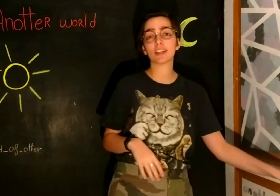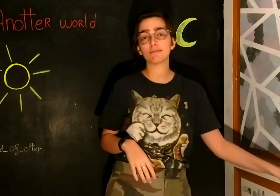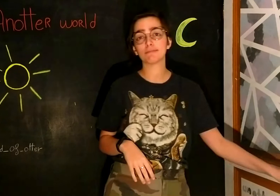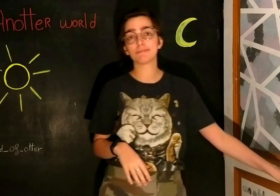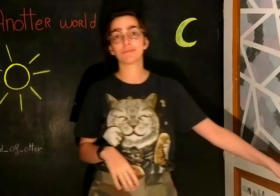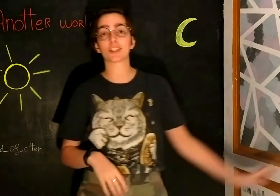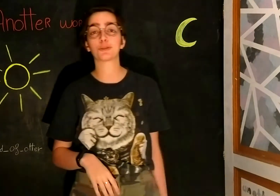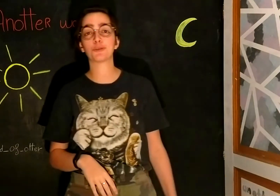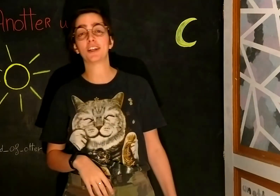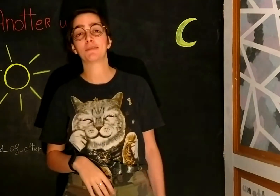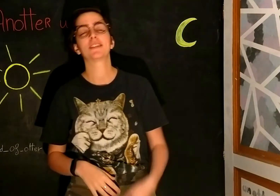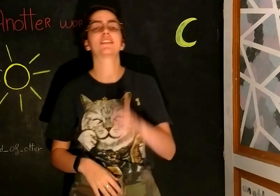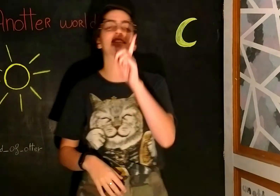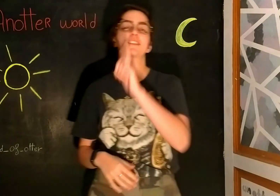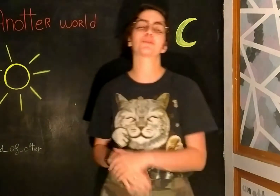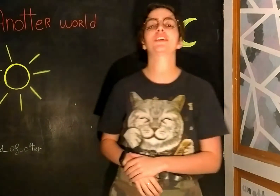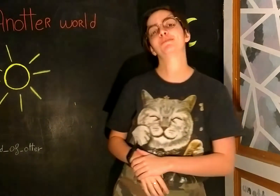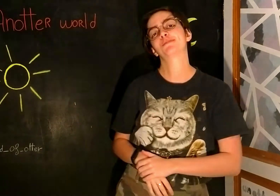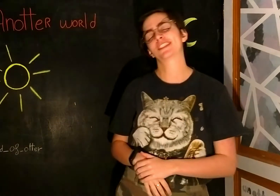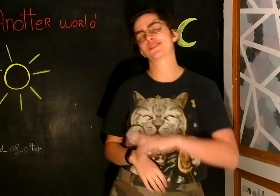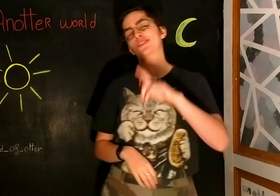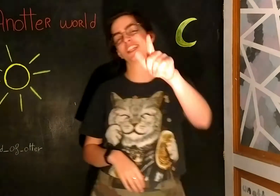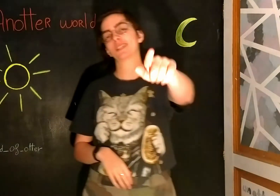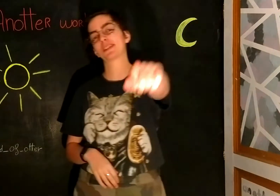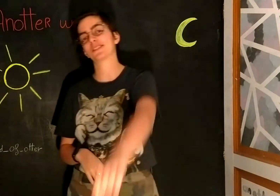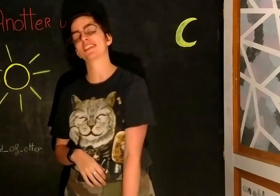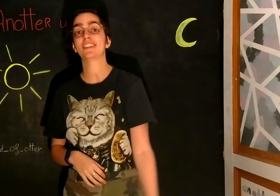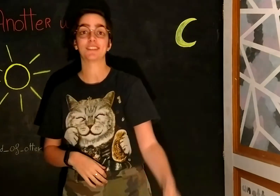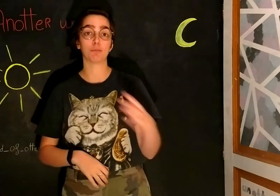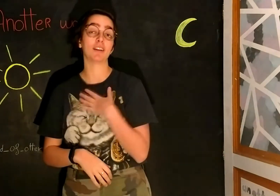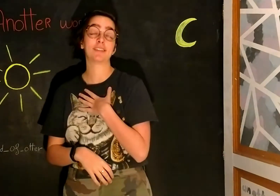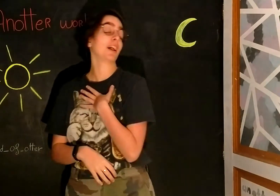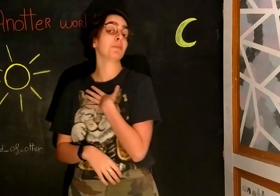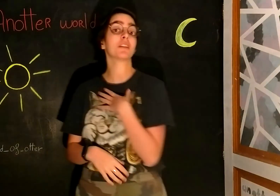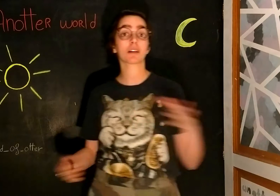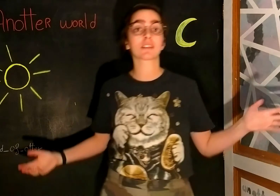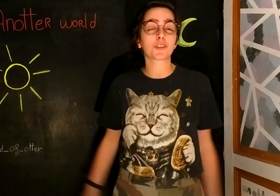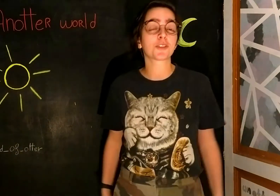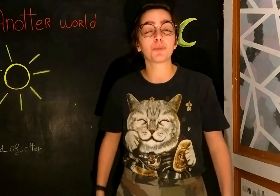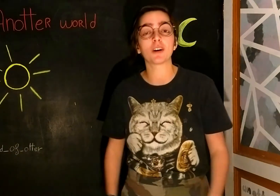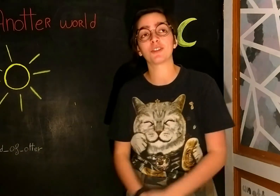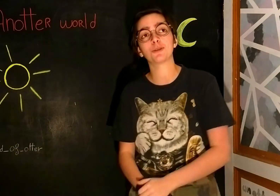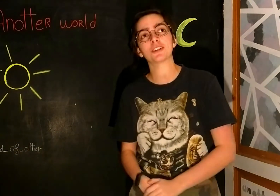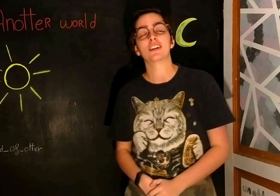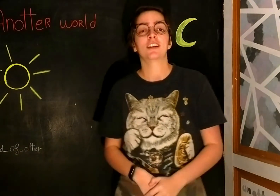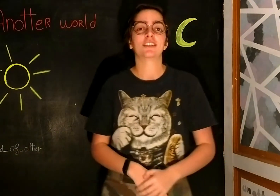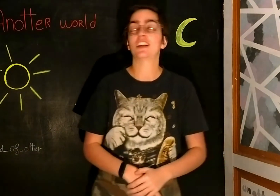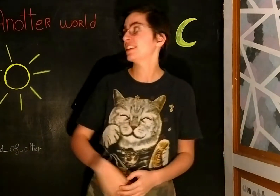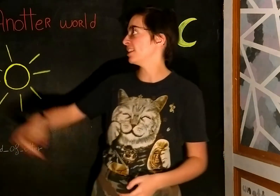Tiens ! Qu-ce que tu fais là ? Tiens, ça tombe bien ? J'avais une chaîne à te présenter. Bah c'est la mienne, non ? Qu'est-ce que ça pourrait être d'autre ? C'est la chaîne